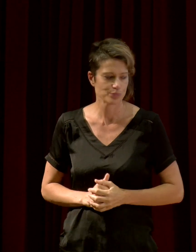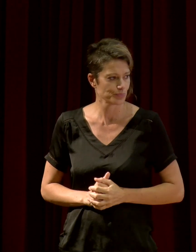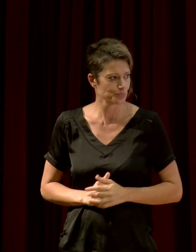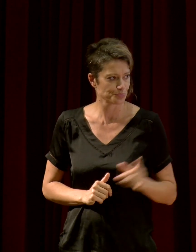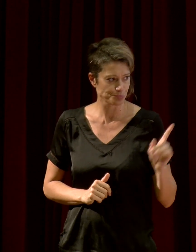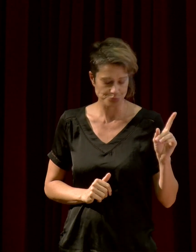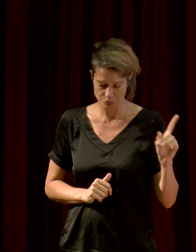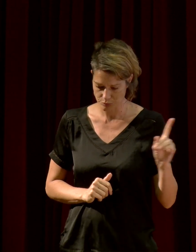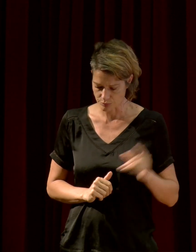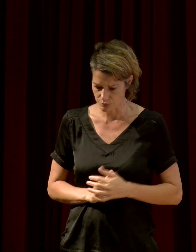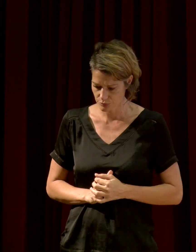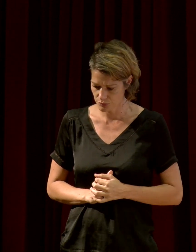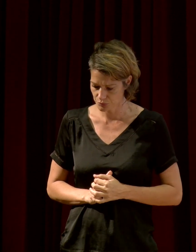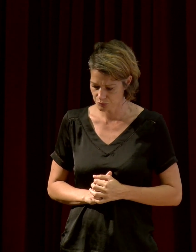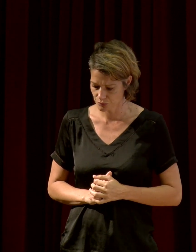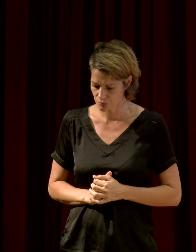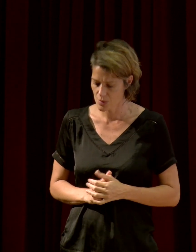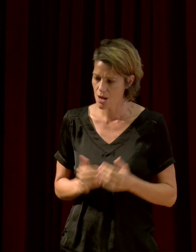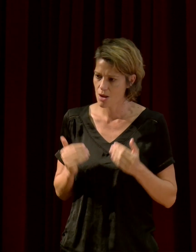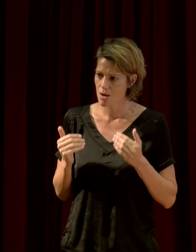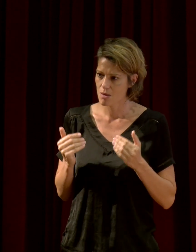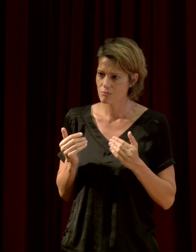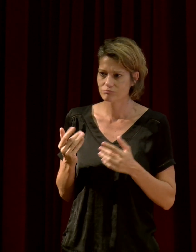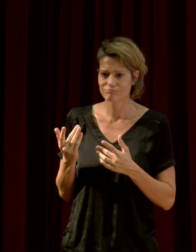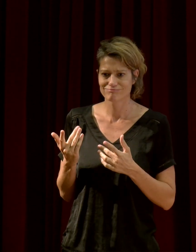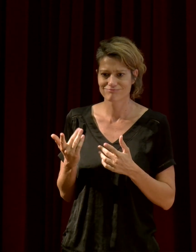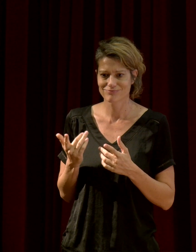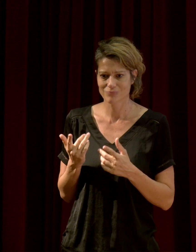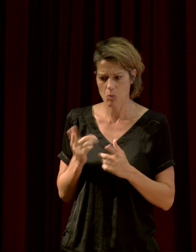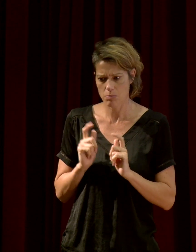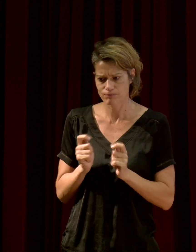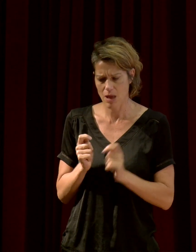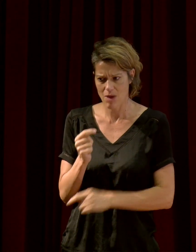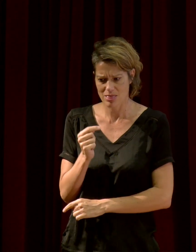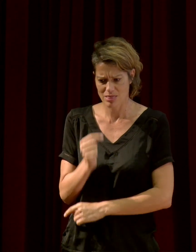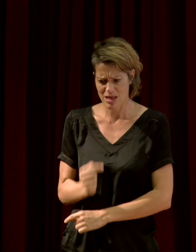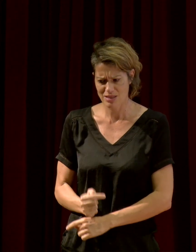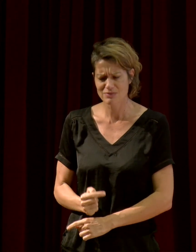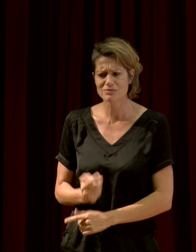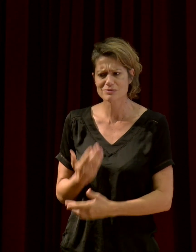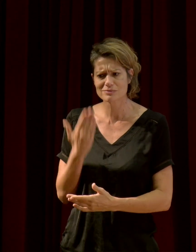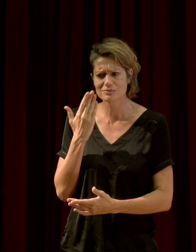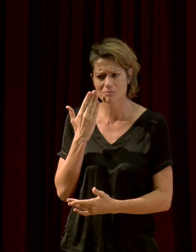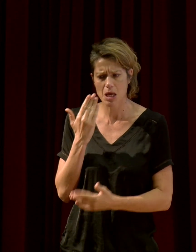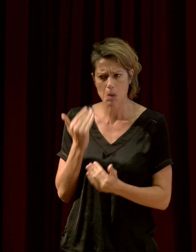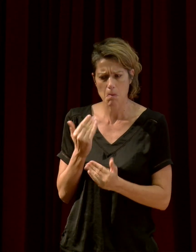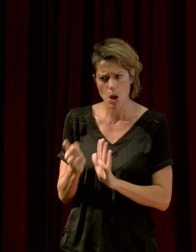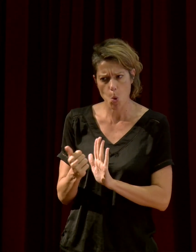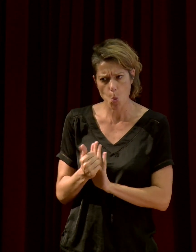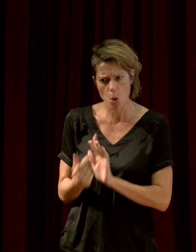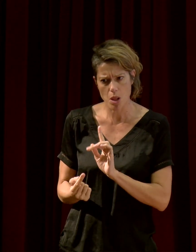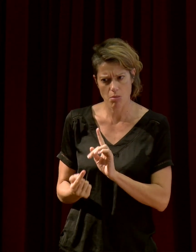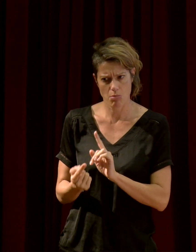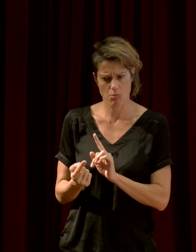quand même que ce que vous avez qualifié de négatif joue quand même un rôle très, très actif dans beaucoup de